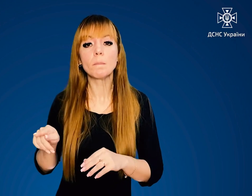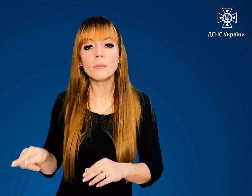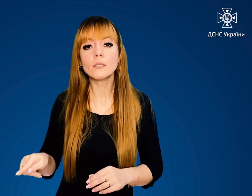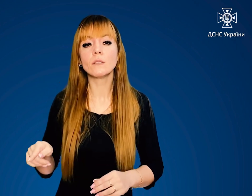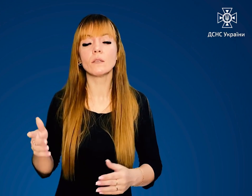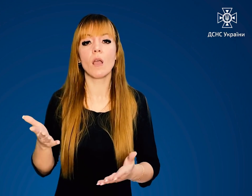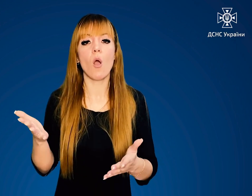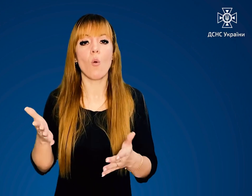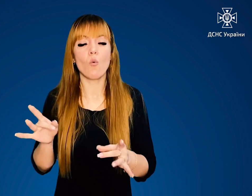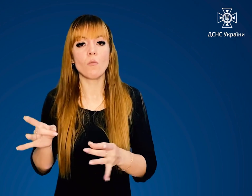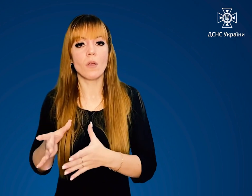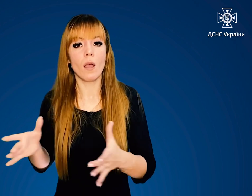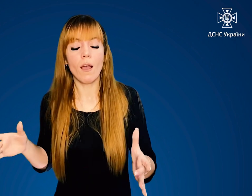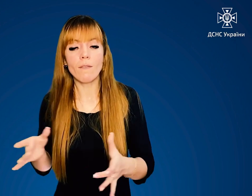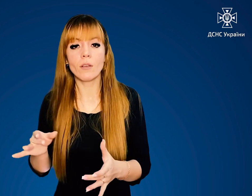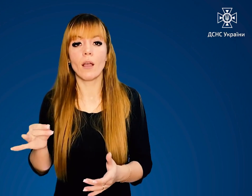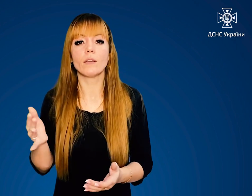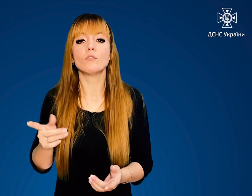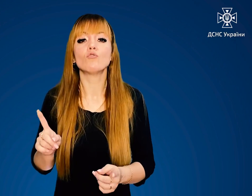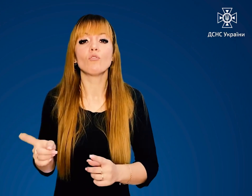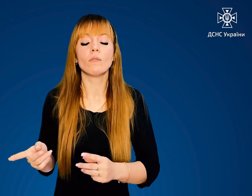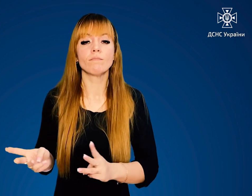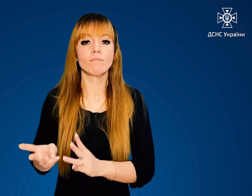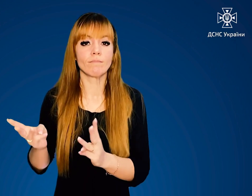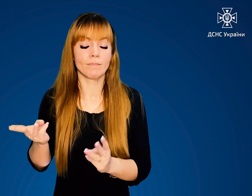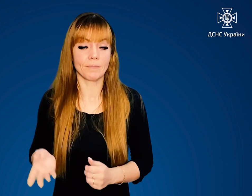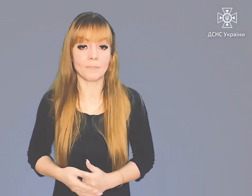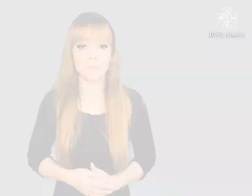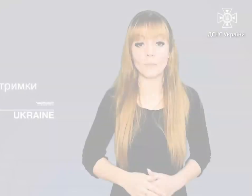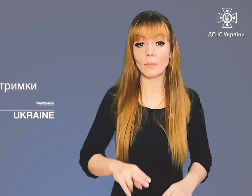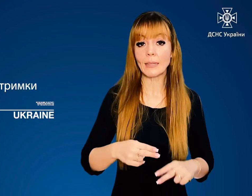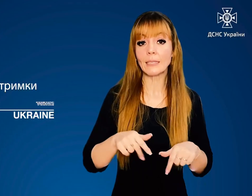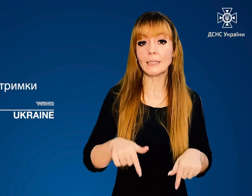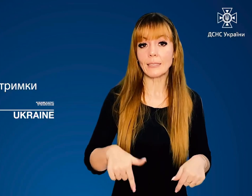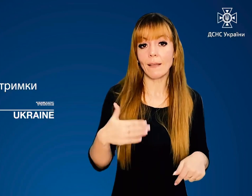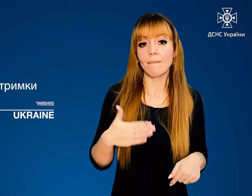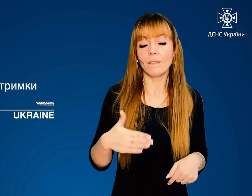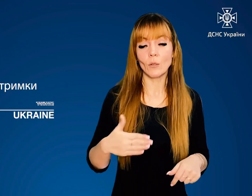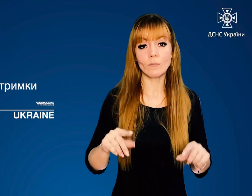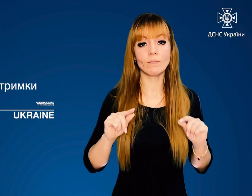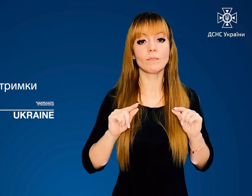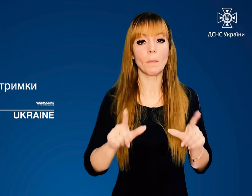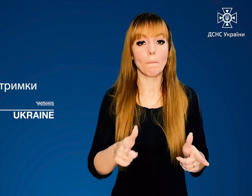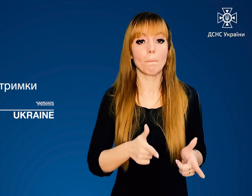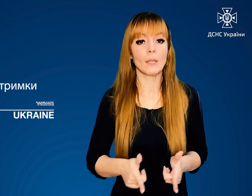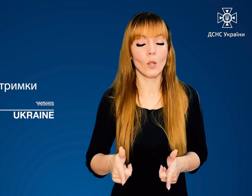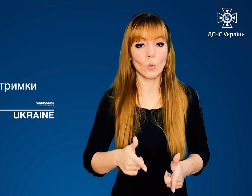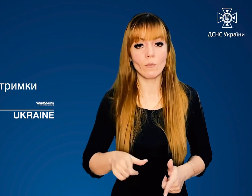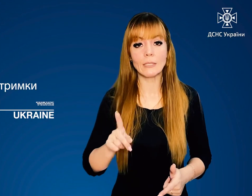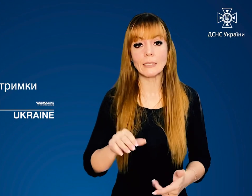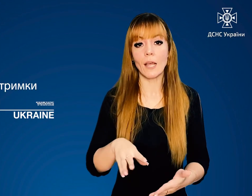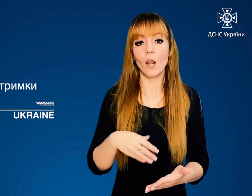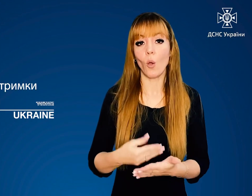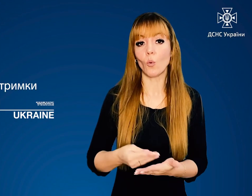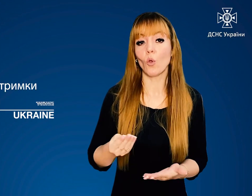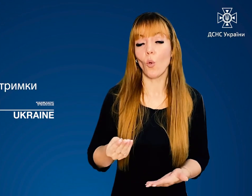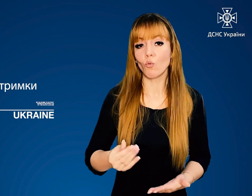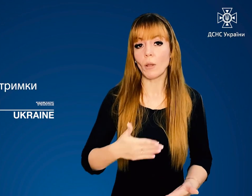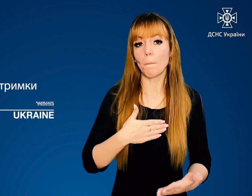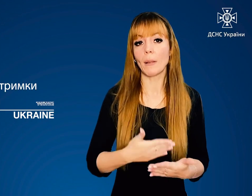розміри та характер пожежі. Це відео підготовлено за рахунок коштів благодійної організації